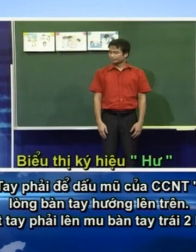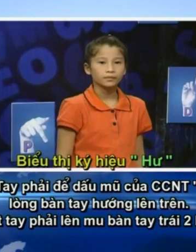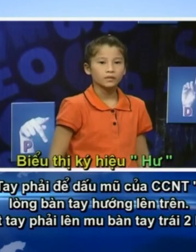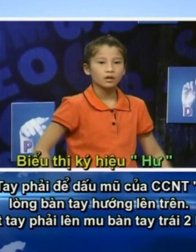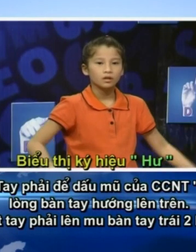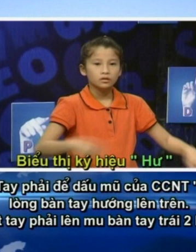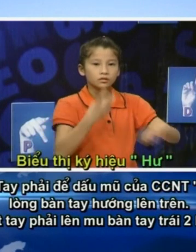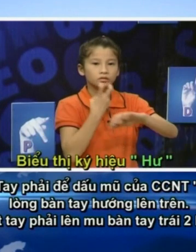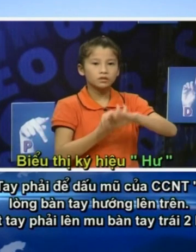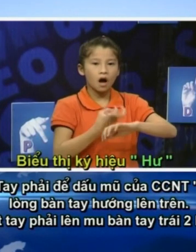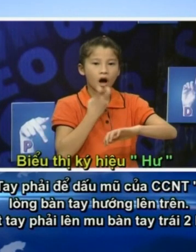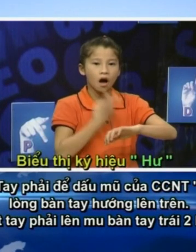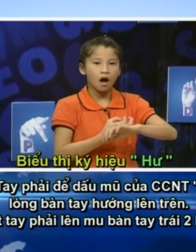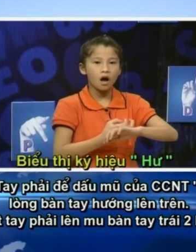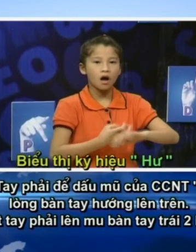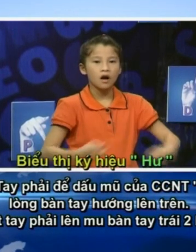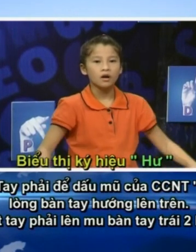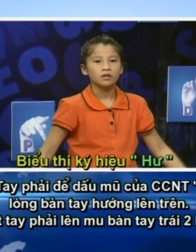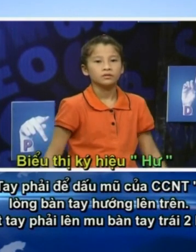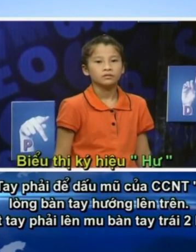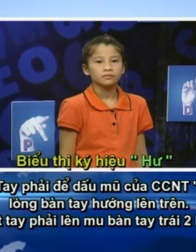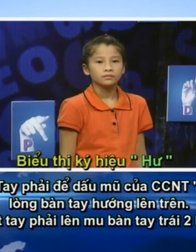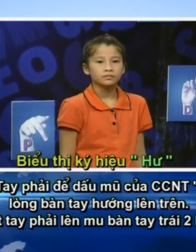Đặt tay phải Lên mũ bàn tay trái Hai lần